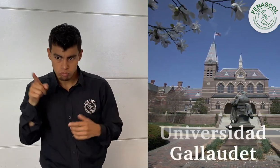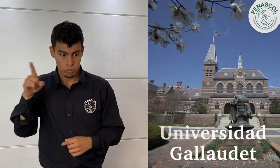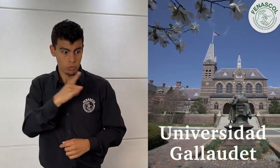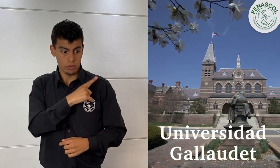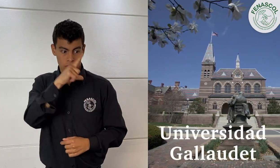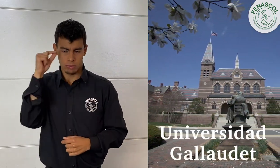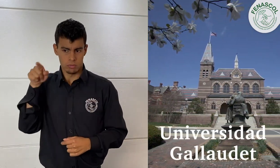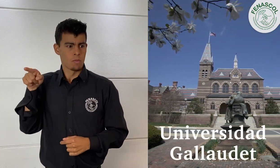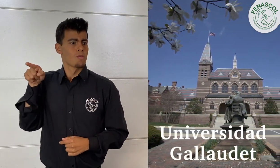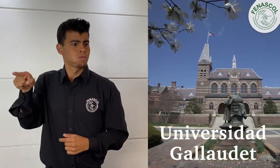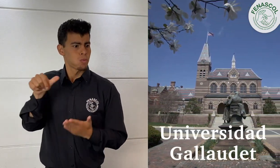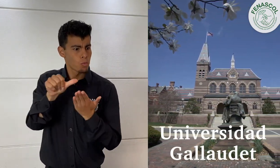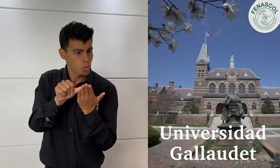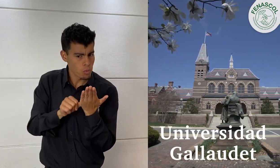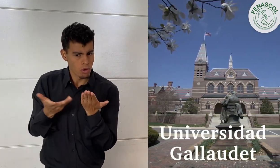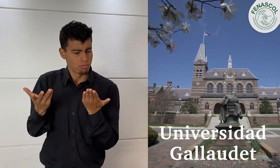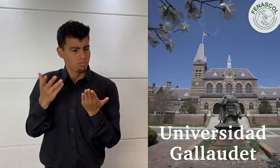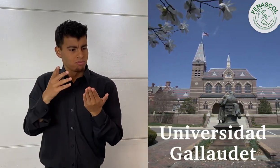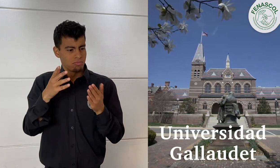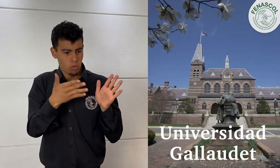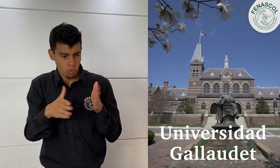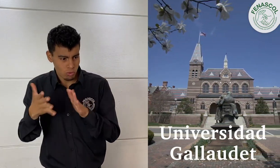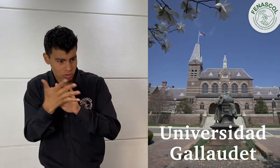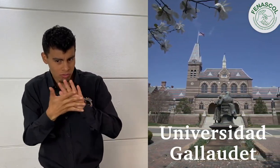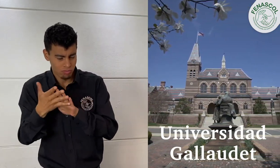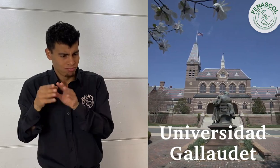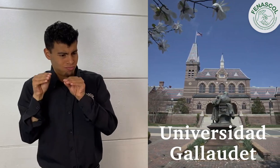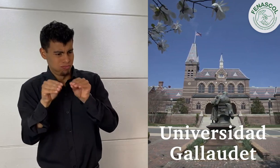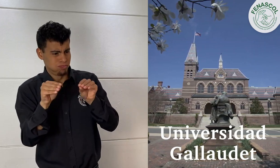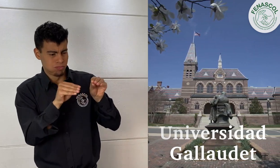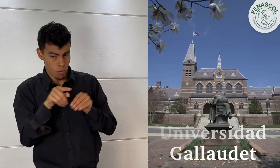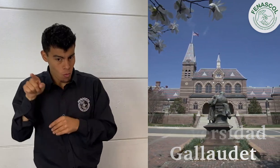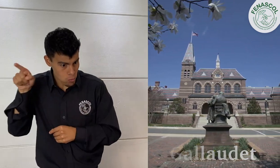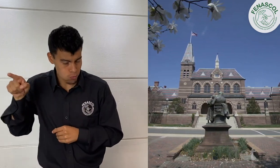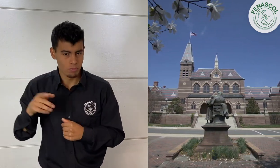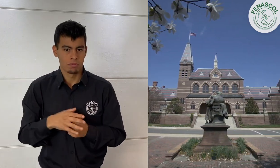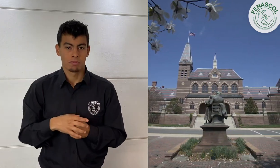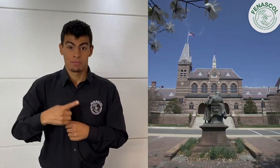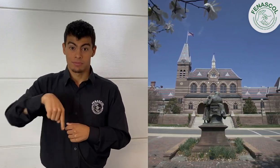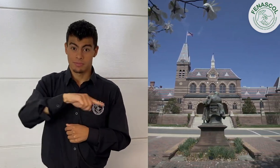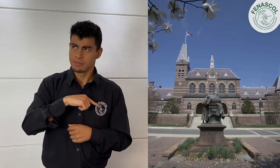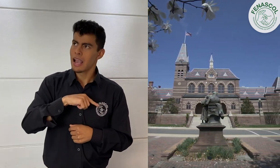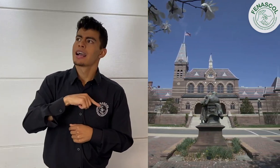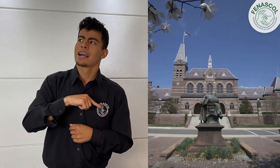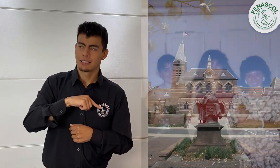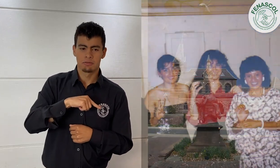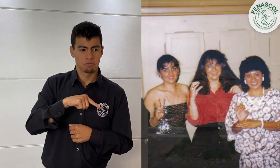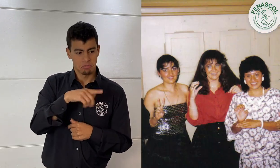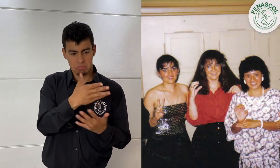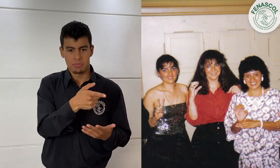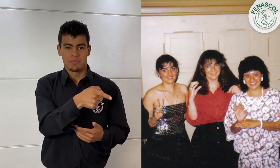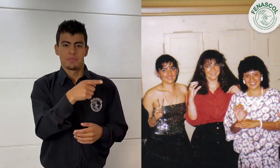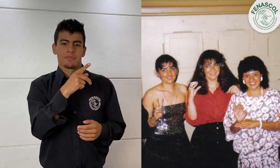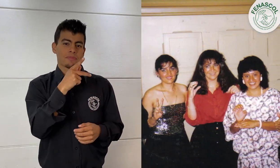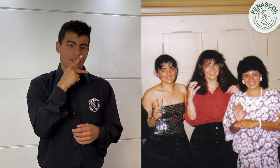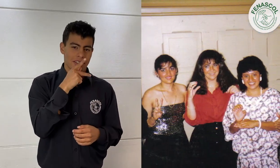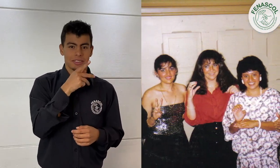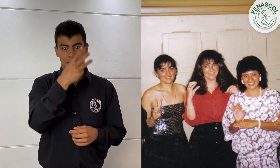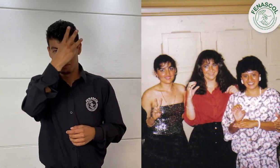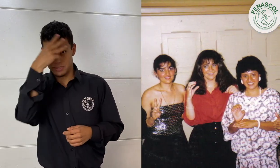sobre cursos y programas de la lengua de señas. Por eso, Fenascol envió a dicha universidad a